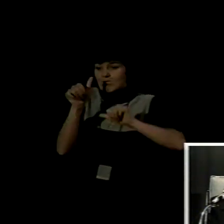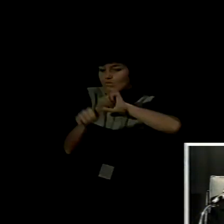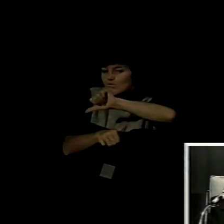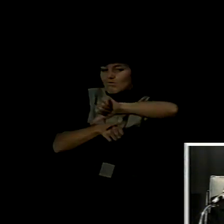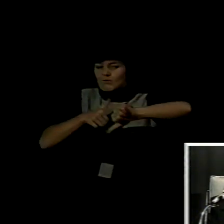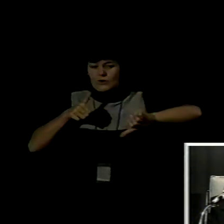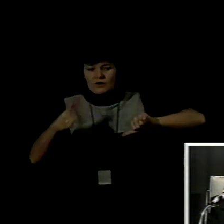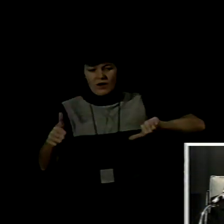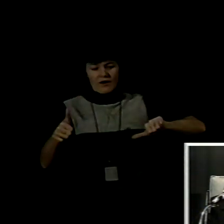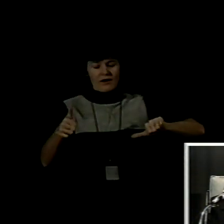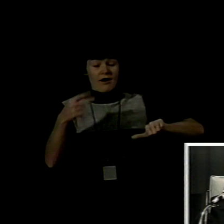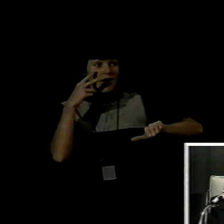las personas sordas en nuestro país.